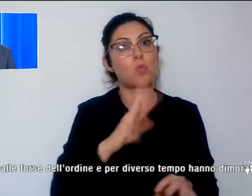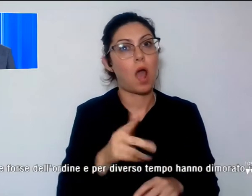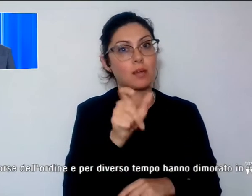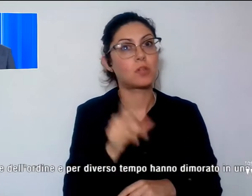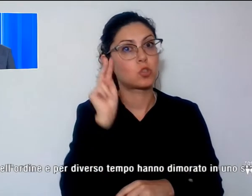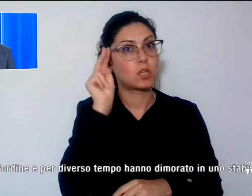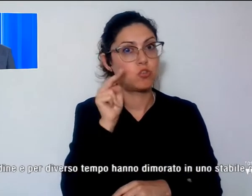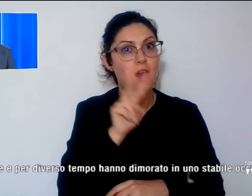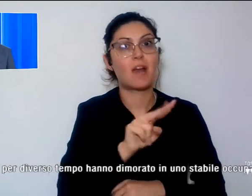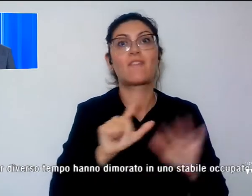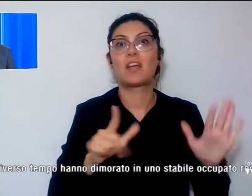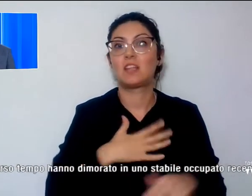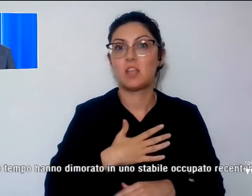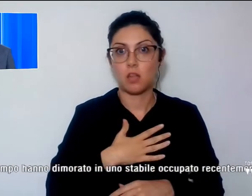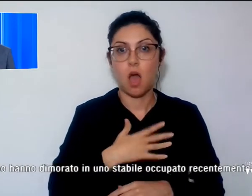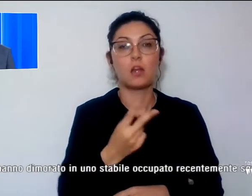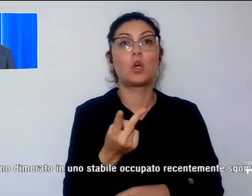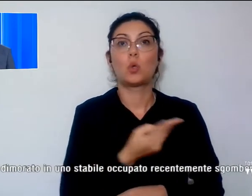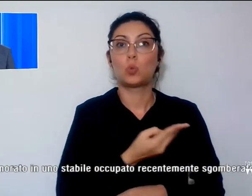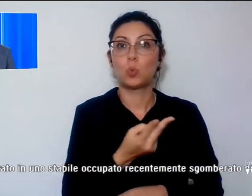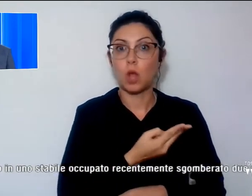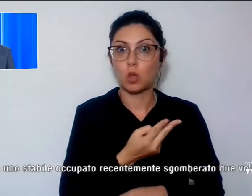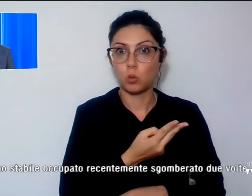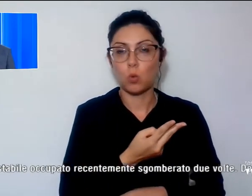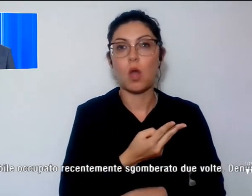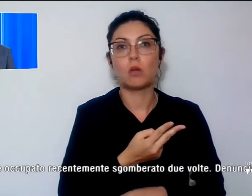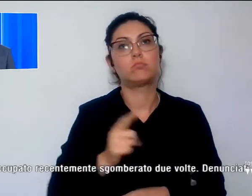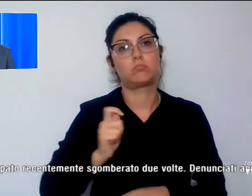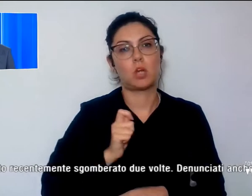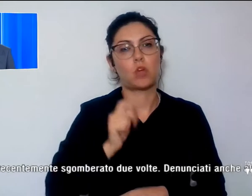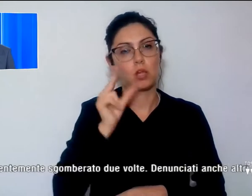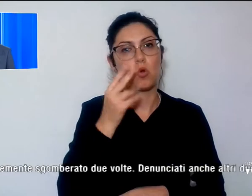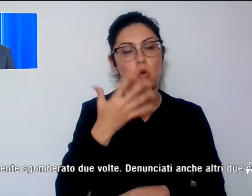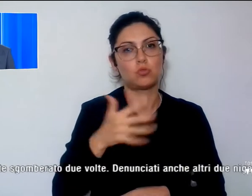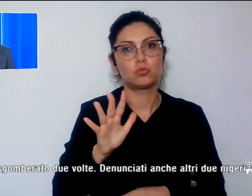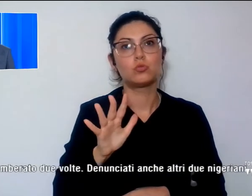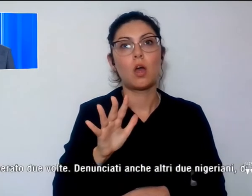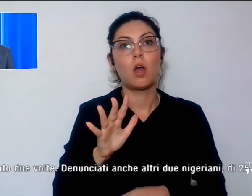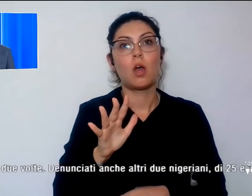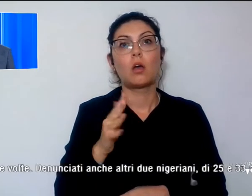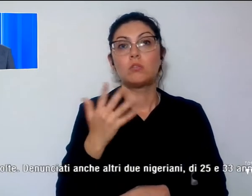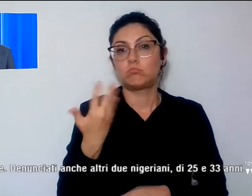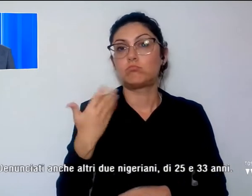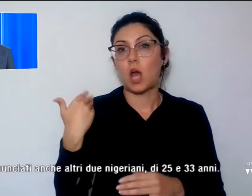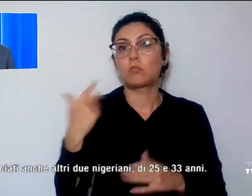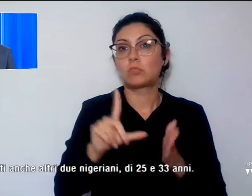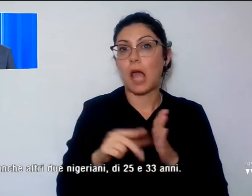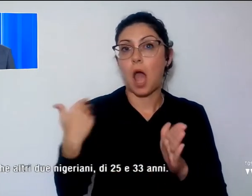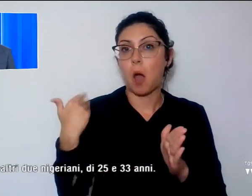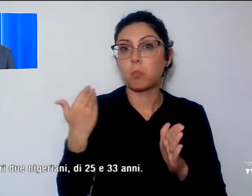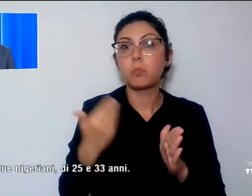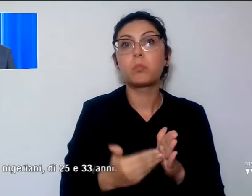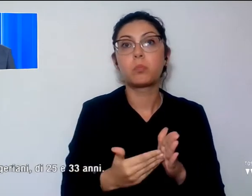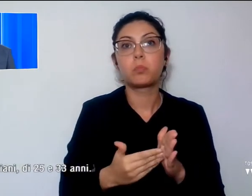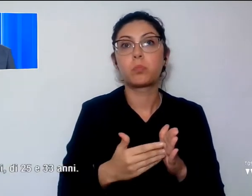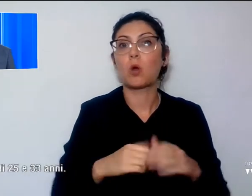27enne. Entrambi sono noti alle forze dell'ordine e per diverso tempo hanno dimorato in uno stabile